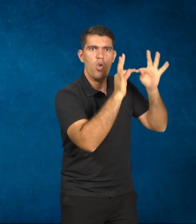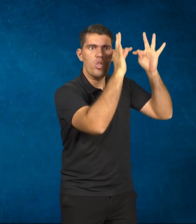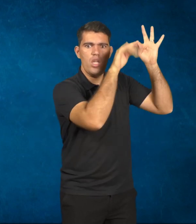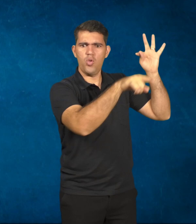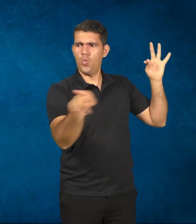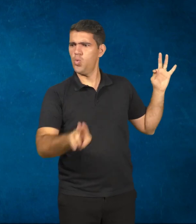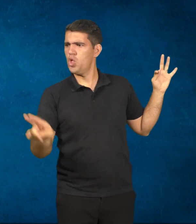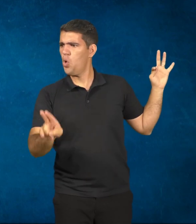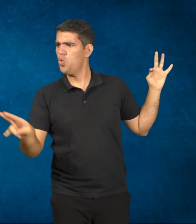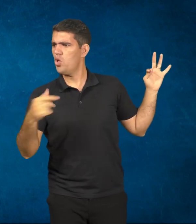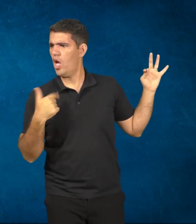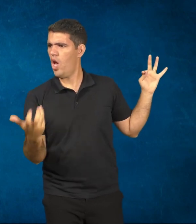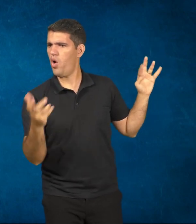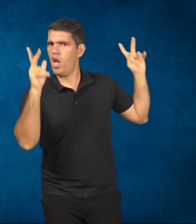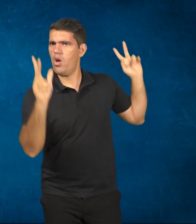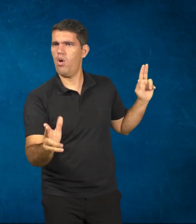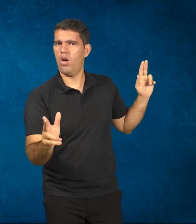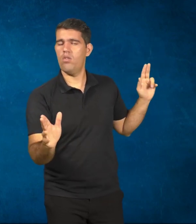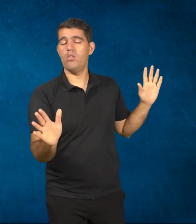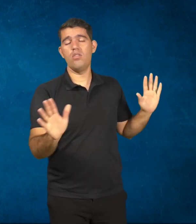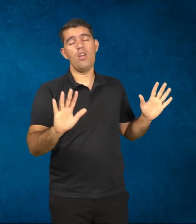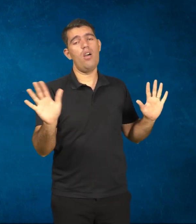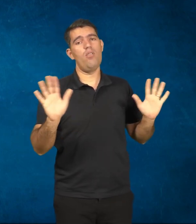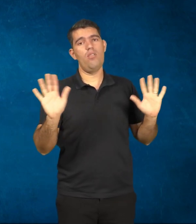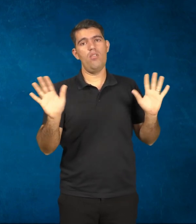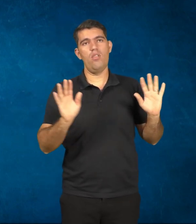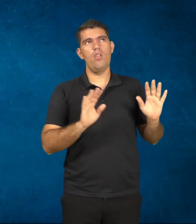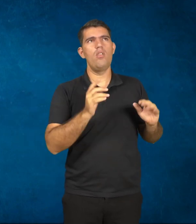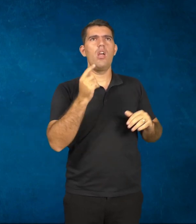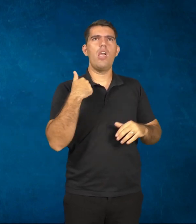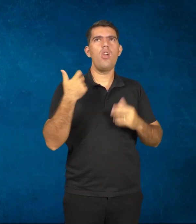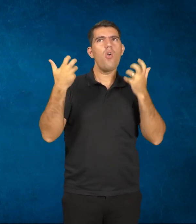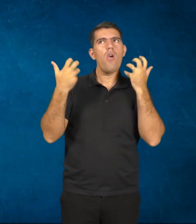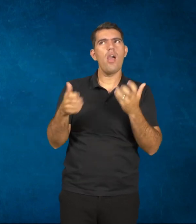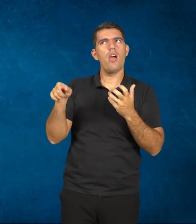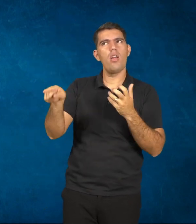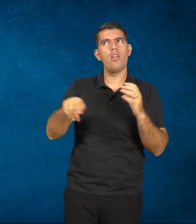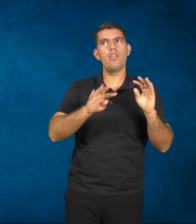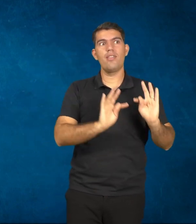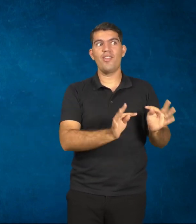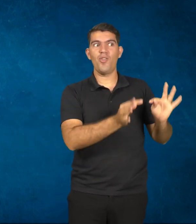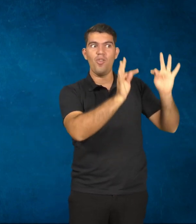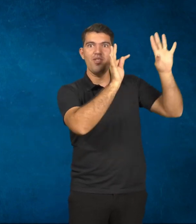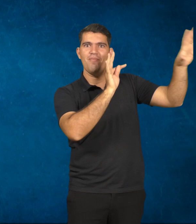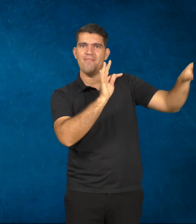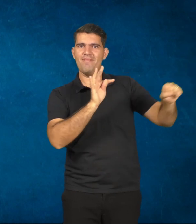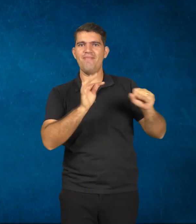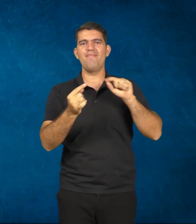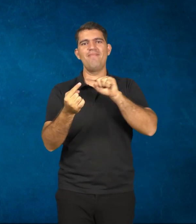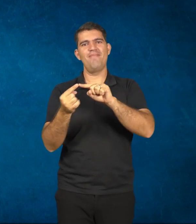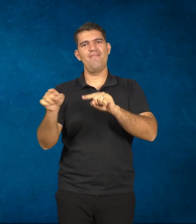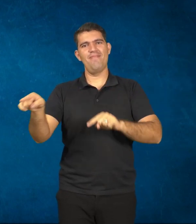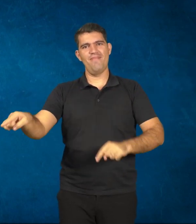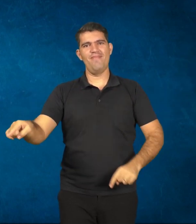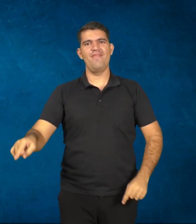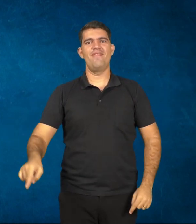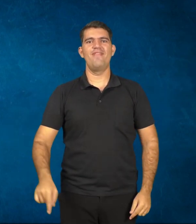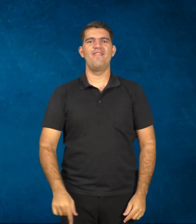mundo usando, mas você tem que usar uma tecnologia que sirva para aquilo que você quer. que o aluno tem, o aluno que aluno diz o